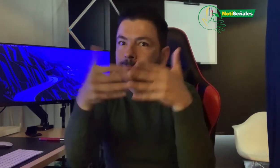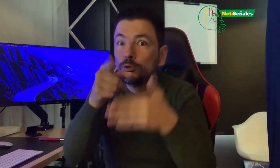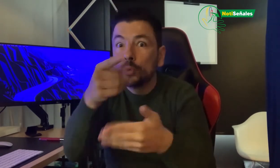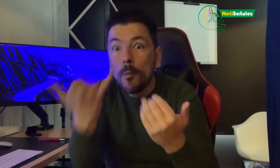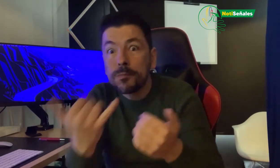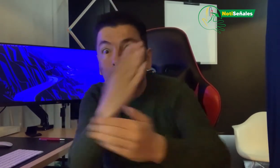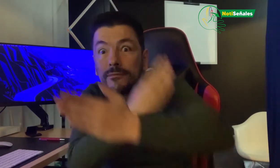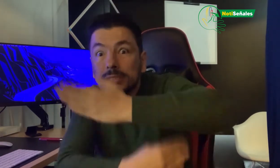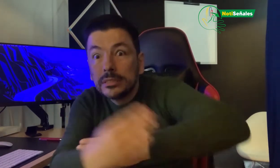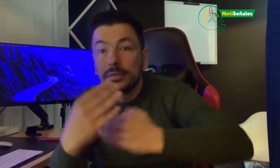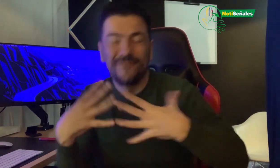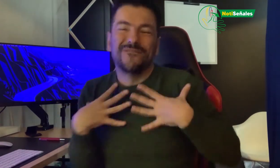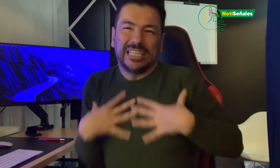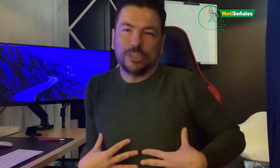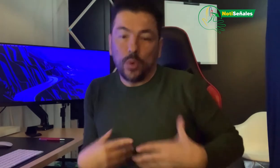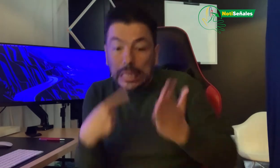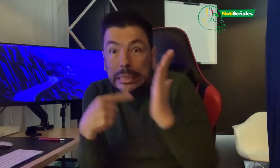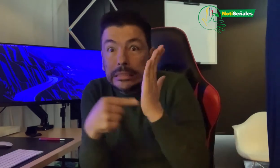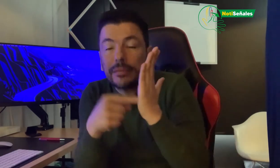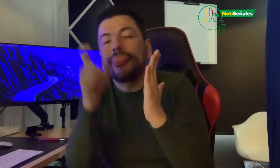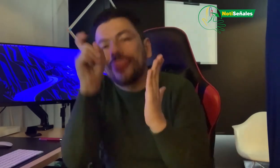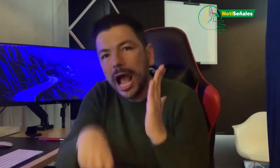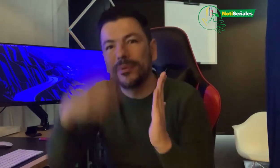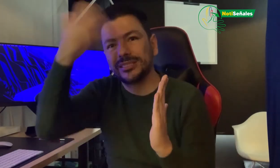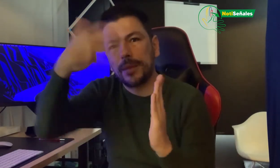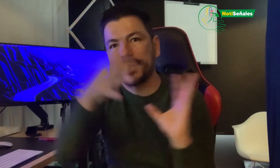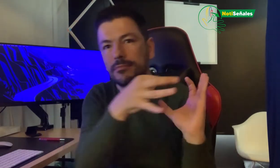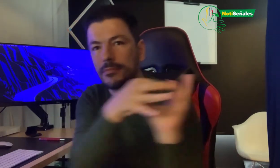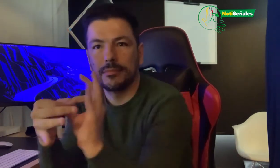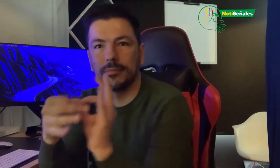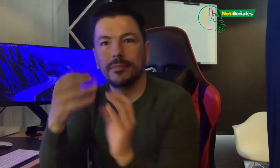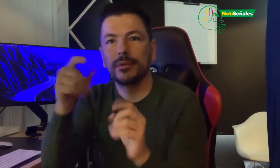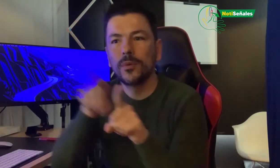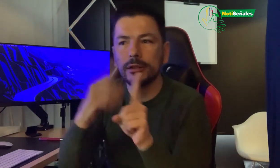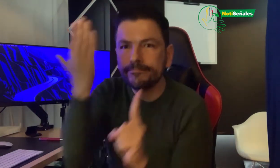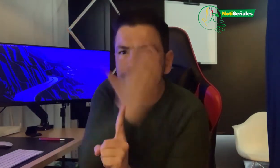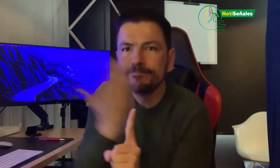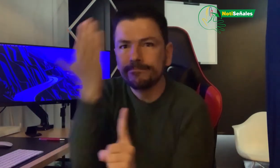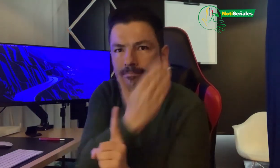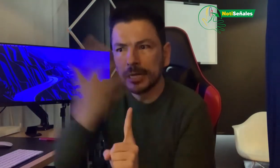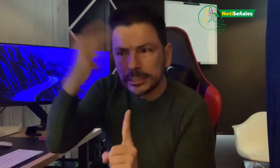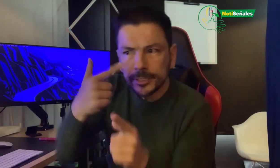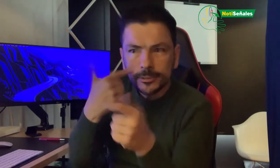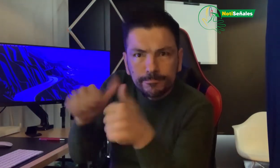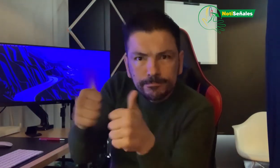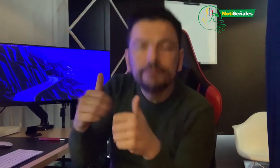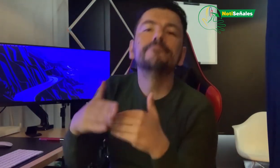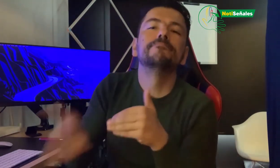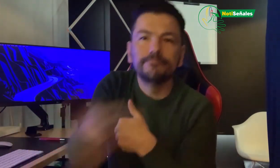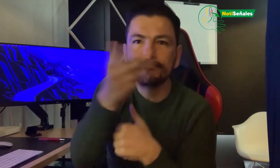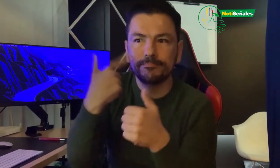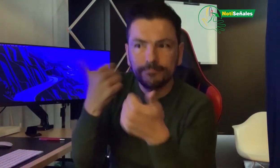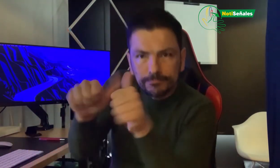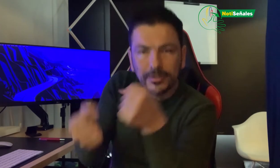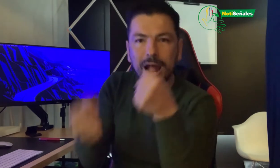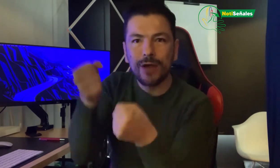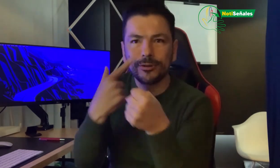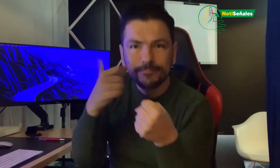limitación física, pero no auditiva, y es por eso que debe hacerse un examen continuamente, un examen físico,